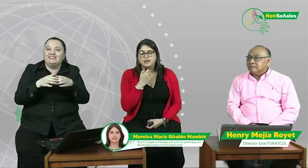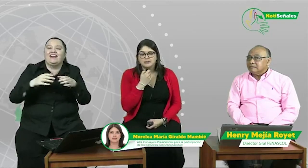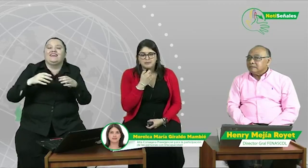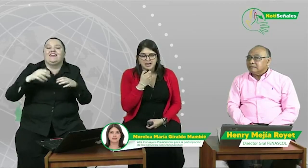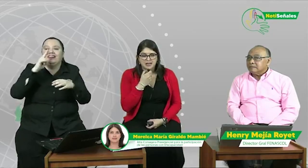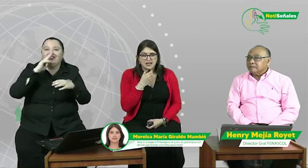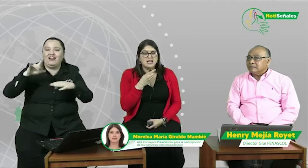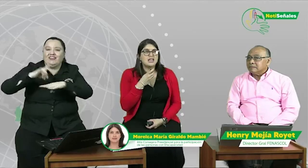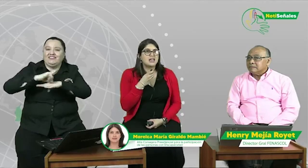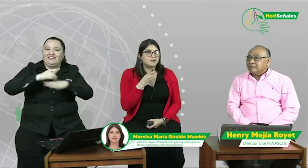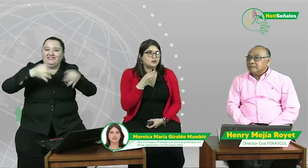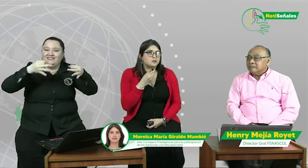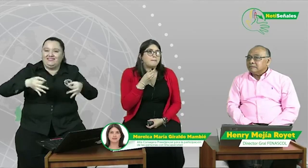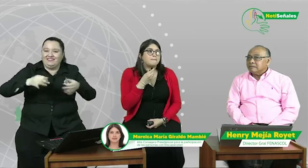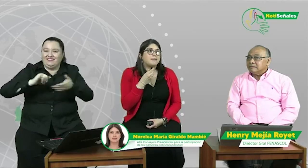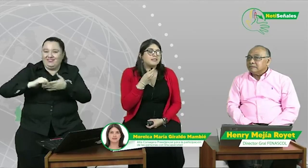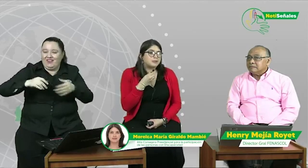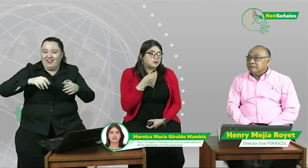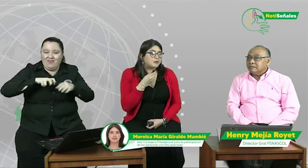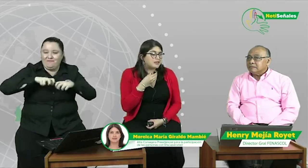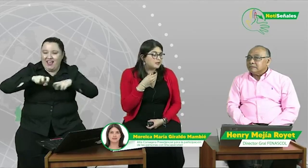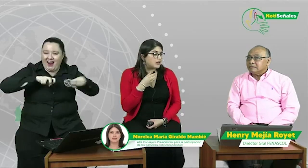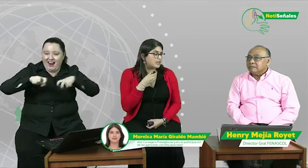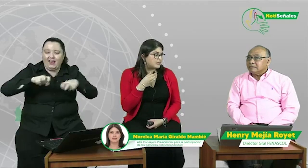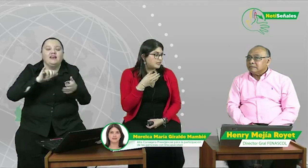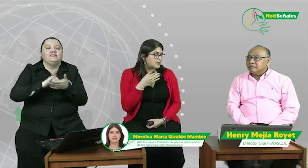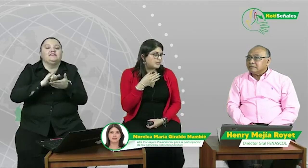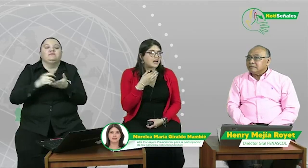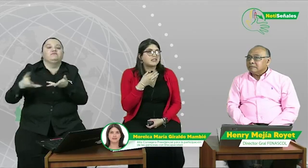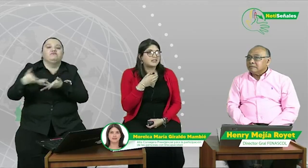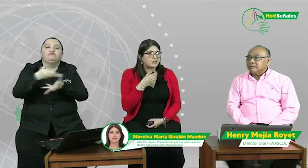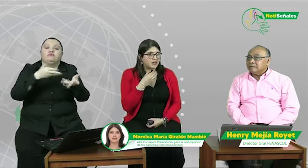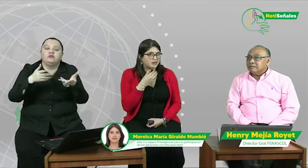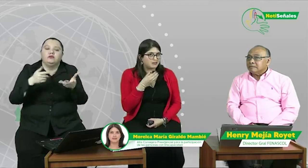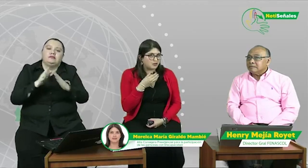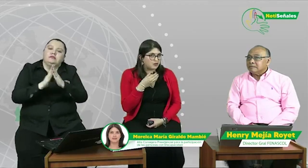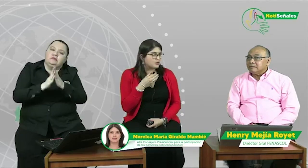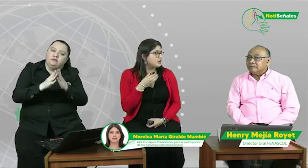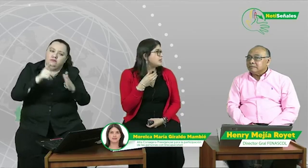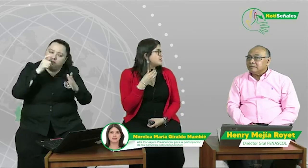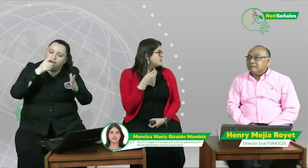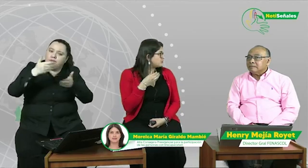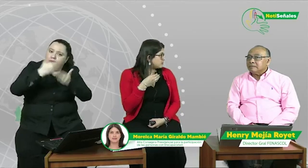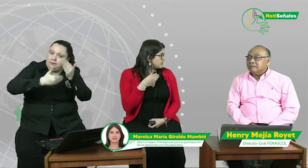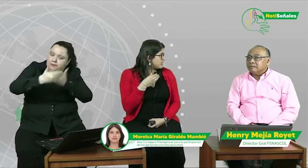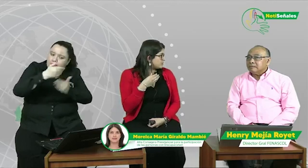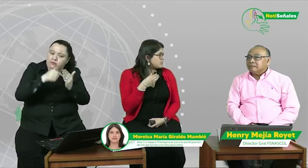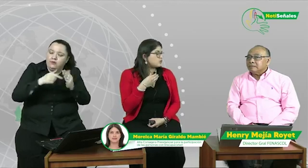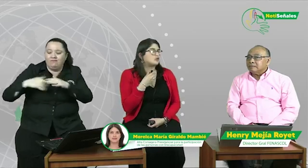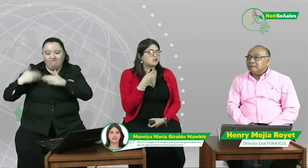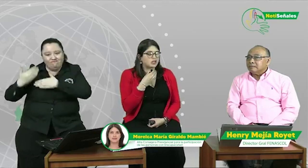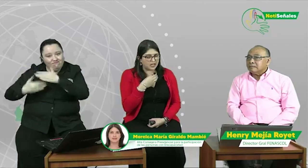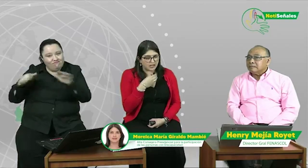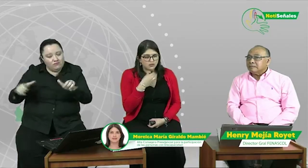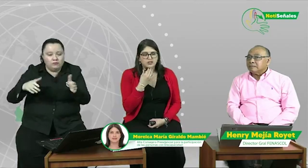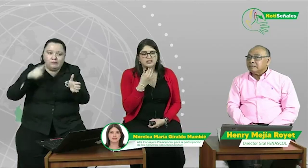Vial, y les hemos pedido encarecidamente hacer una revisión de todo este ejercicio. Yo sé que ellos ya se han